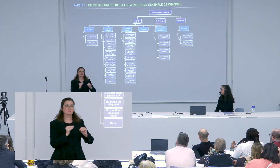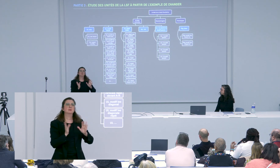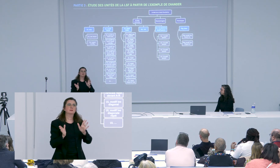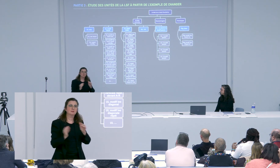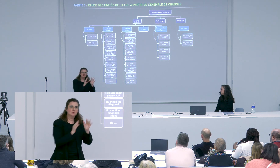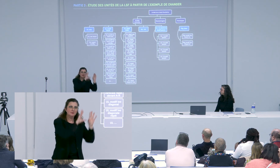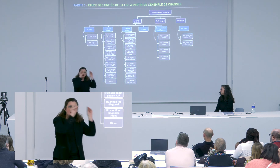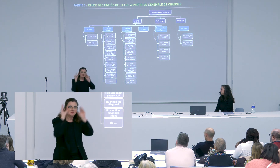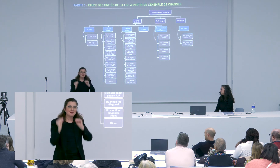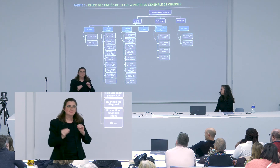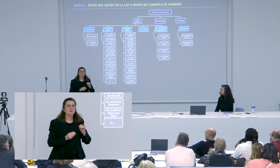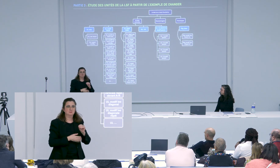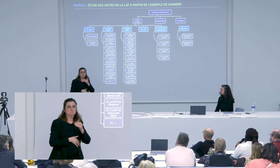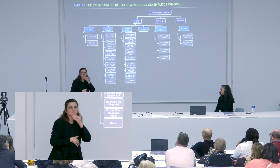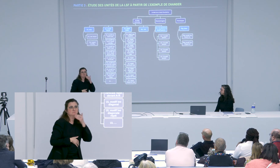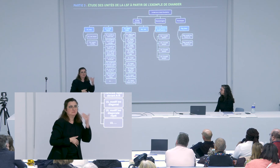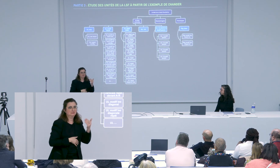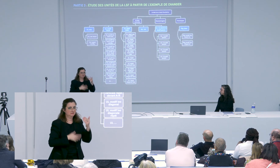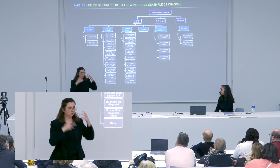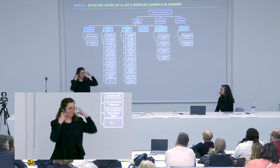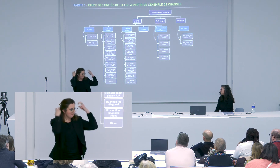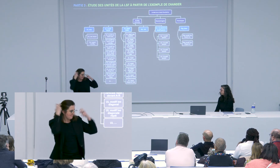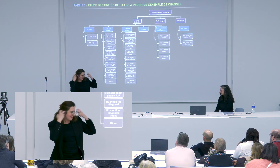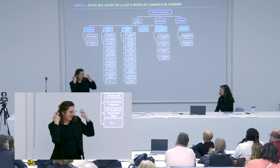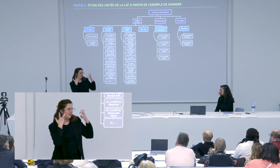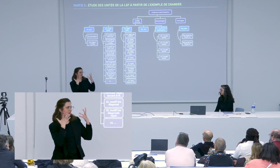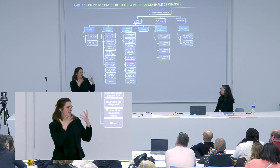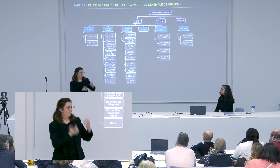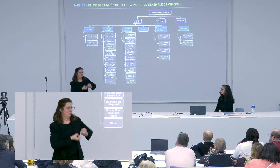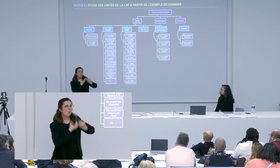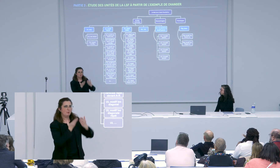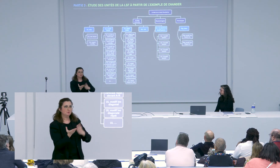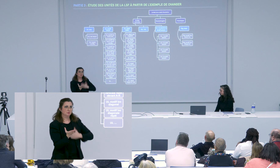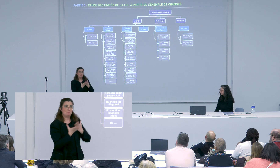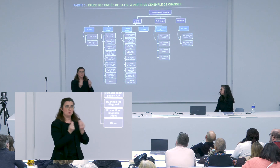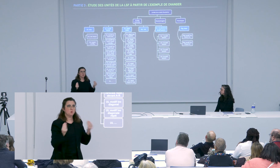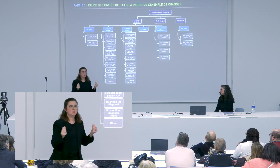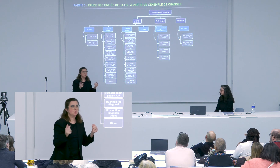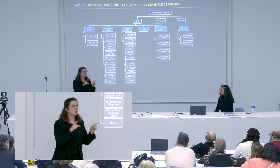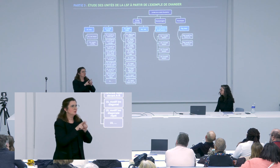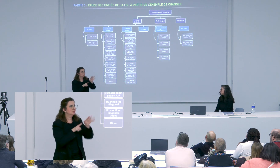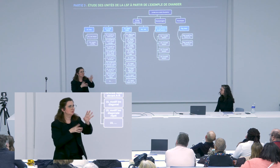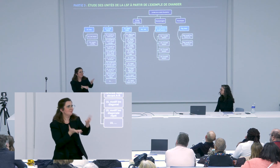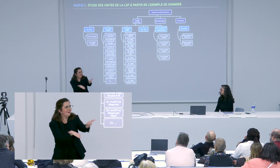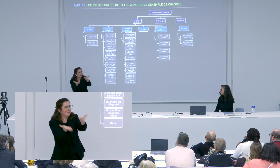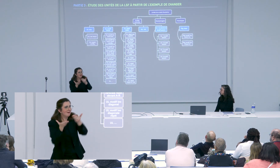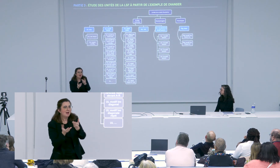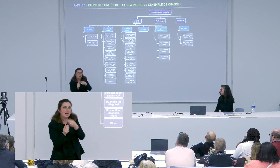et tu as trouvé différentes stratégies avec les différentes sous-catégories que tu nous donnes avec les différents espaces de signation